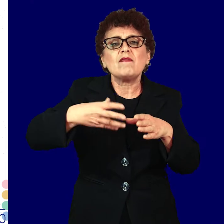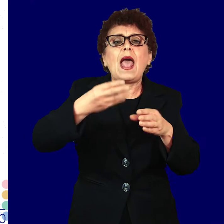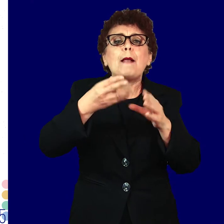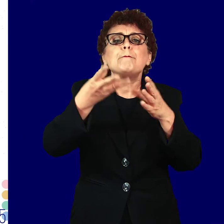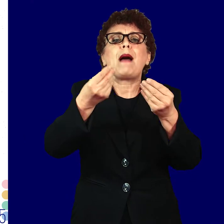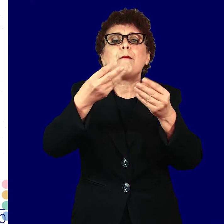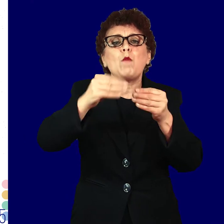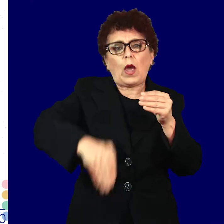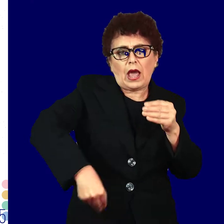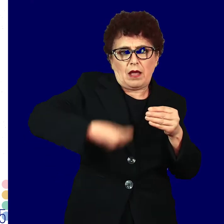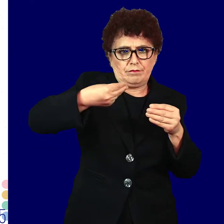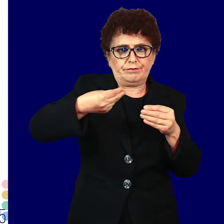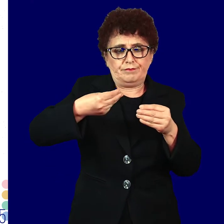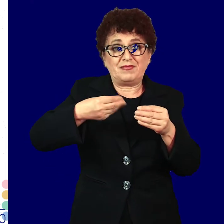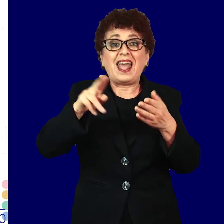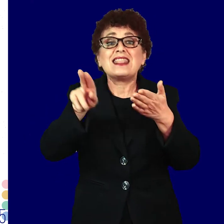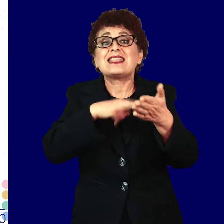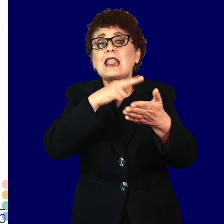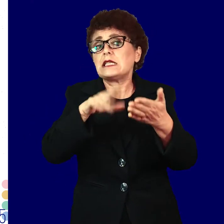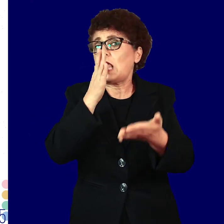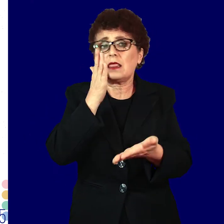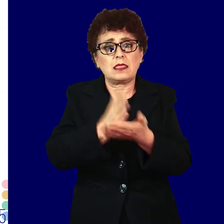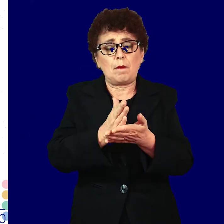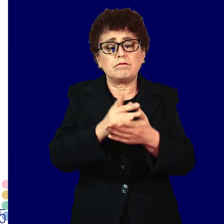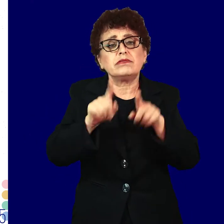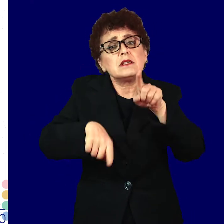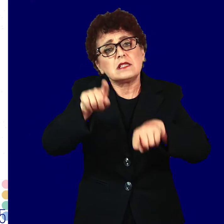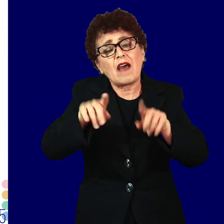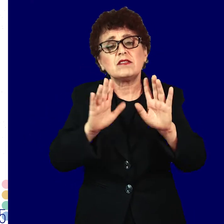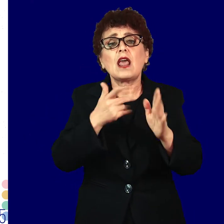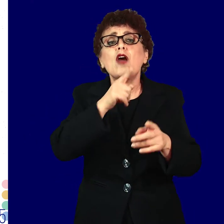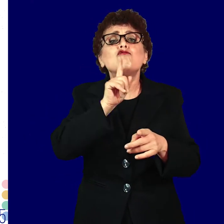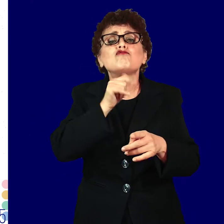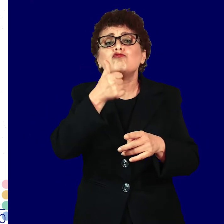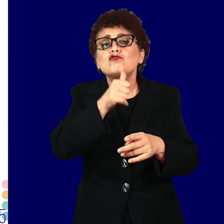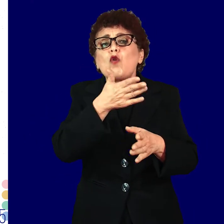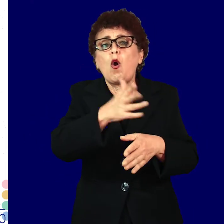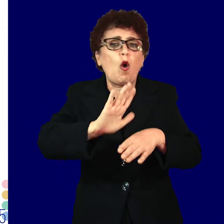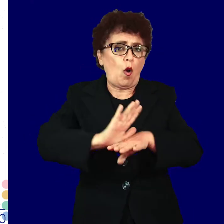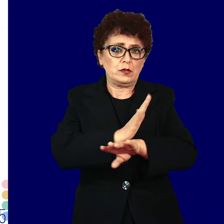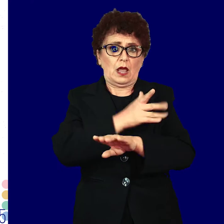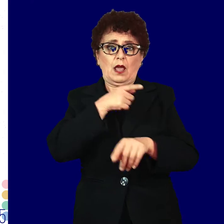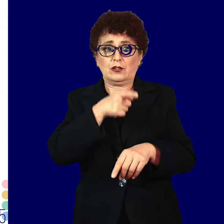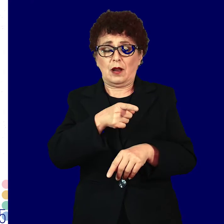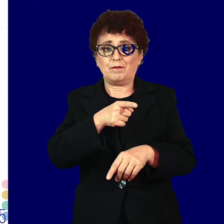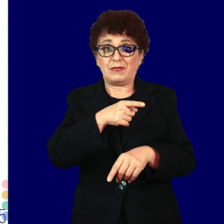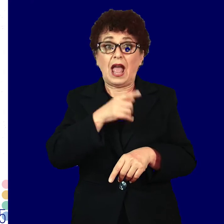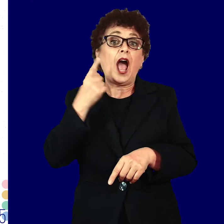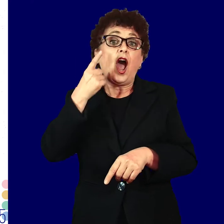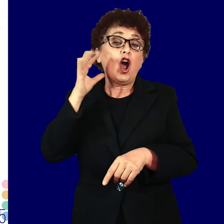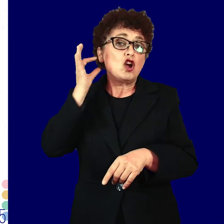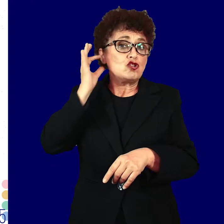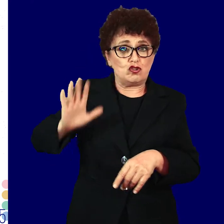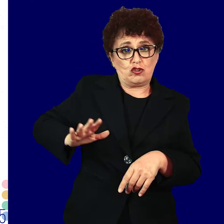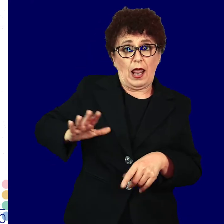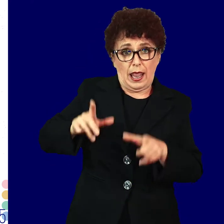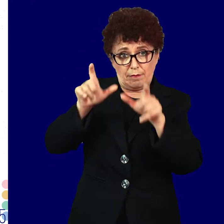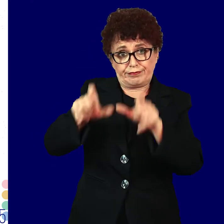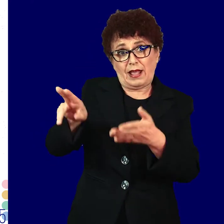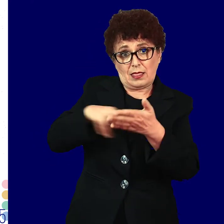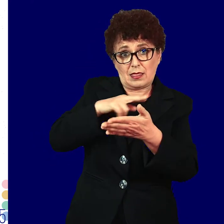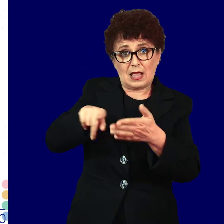бриз. Типот на тест зависи од симптомите кои ги имате. За жени Тестирањето